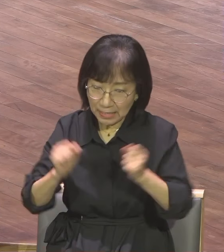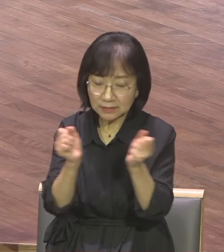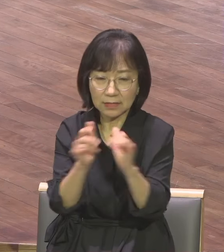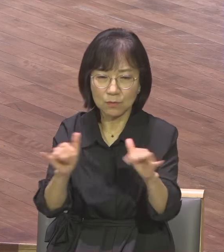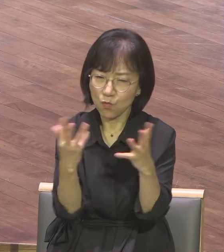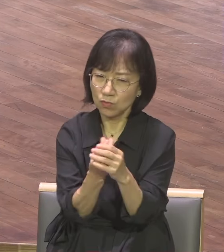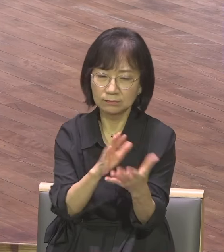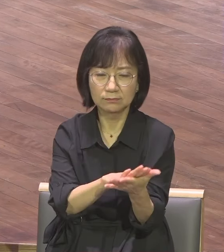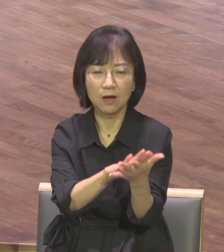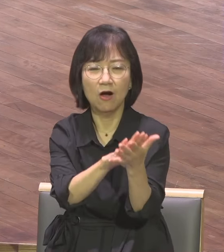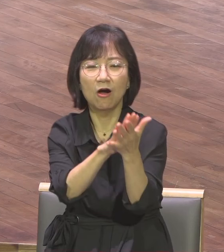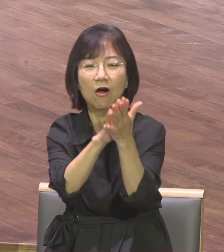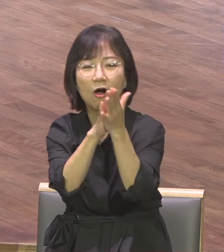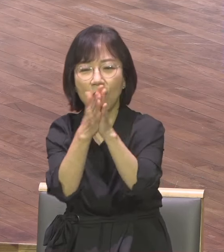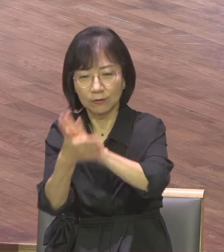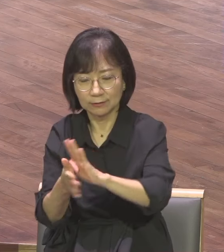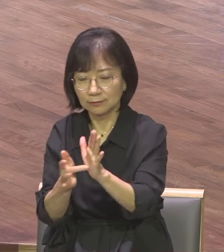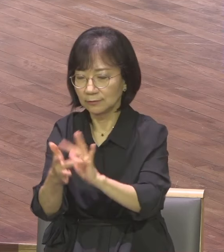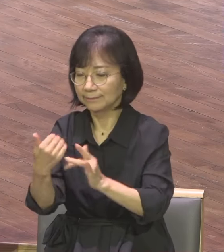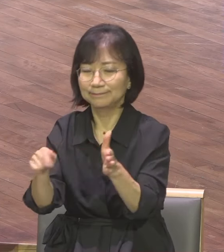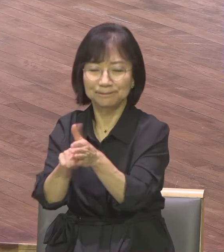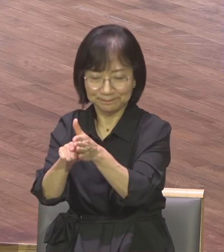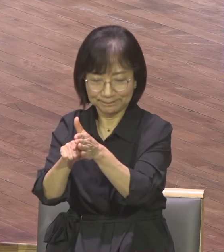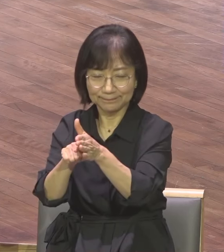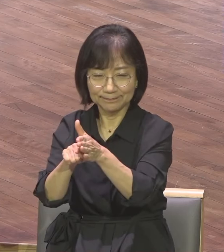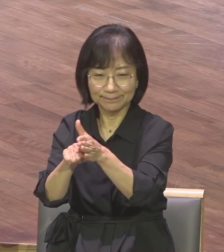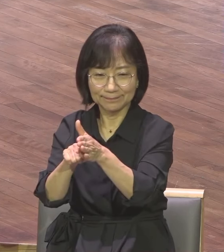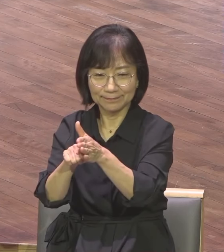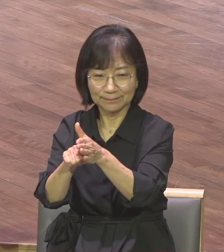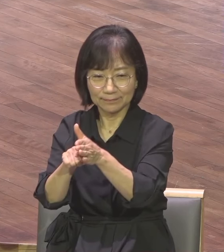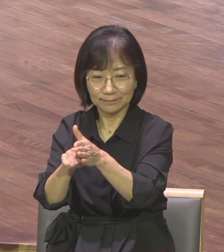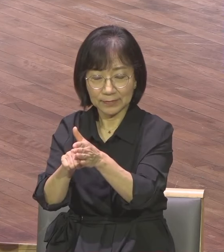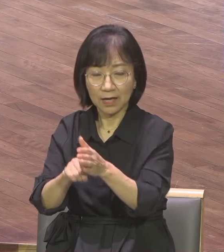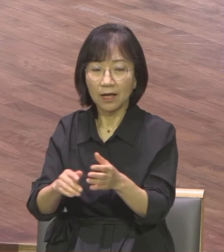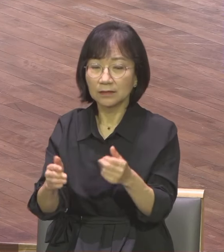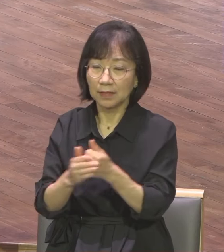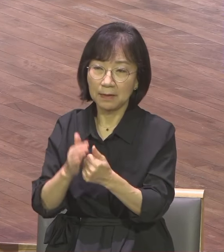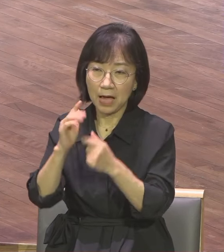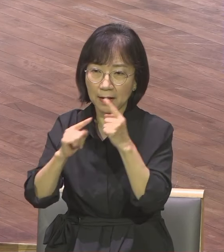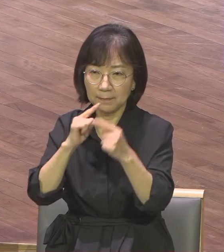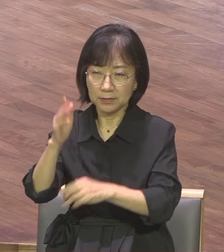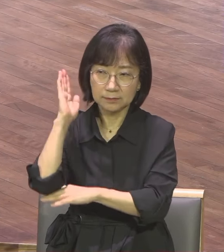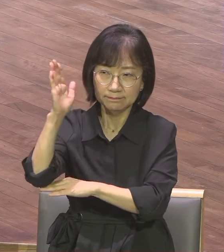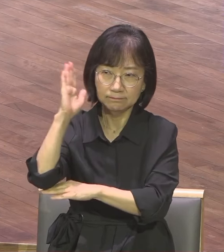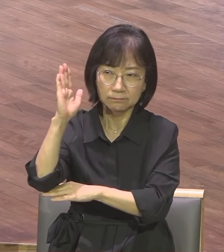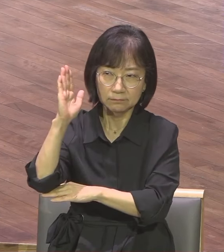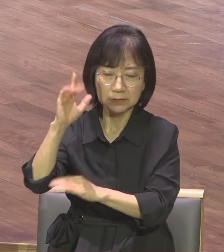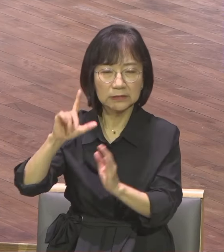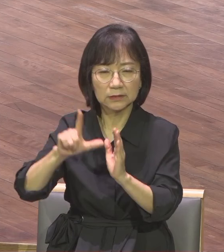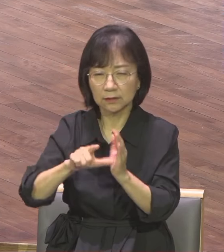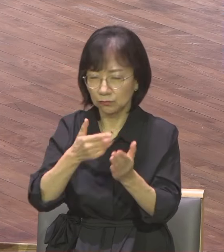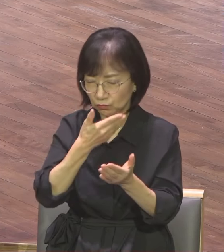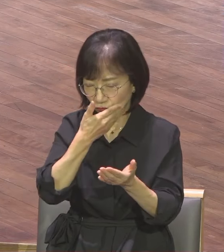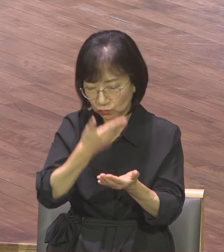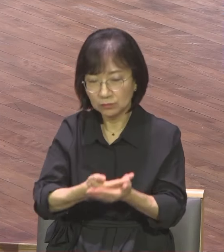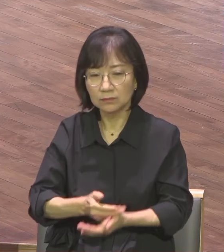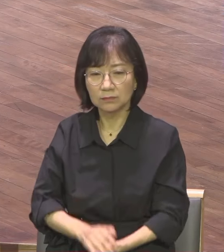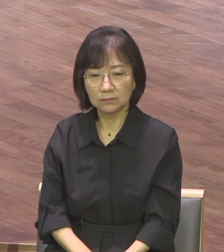거예요 그래 예언의 강단이 굉장히 소중한 거예요 어느 강단이